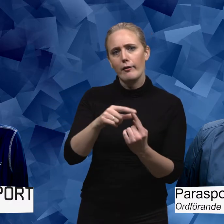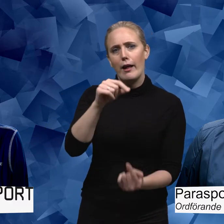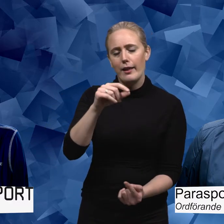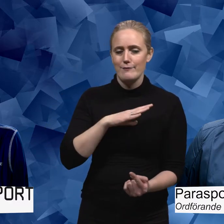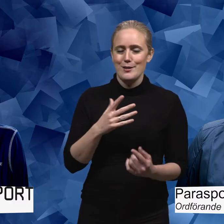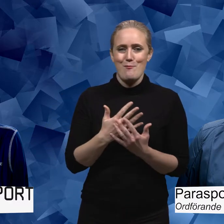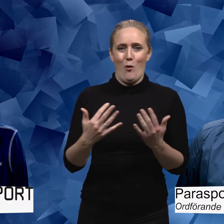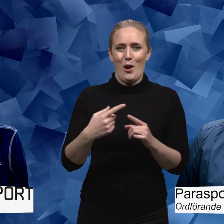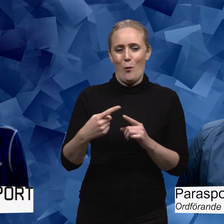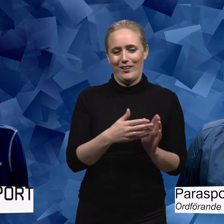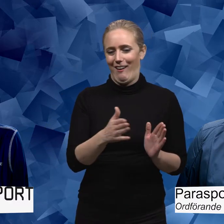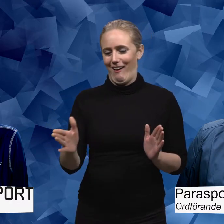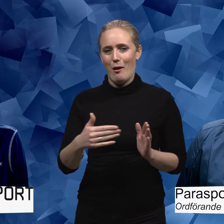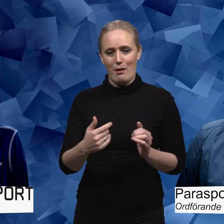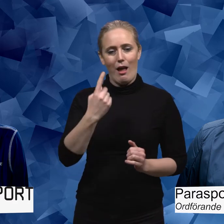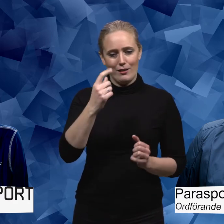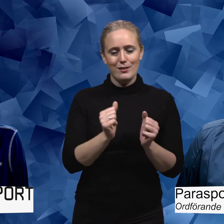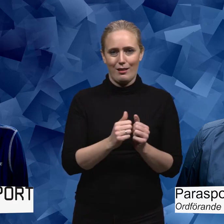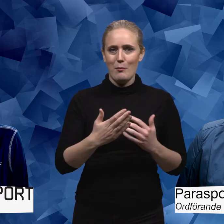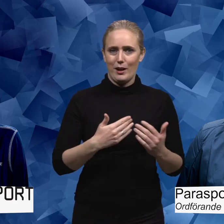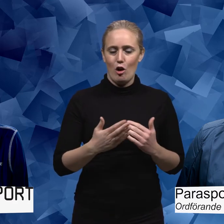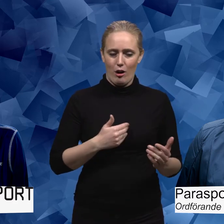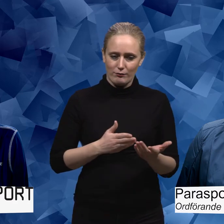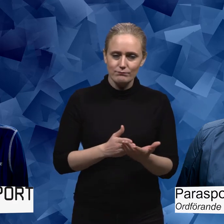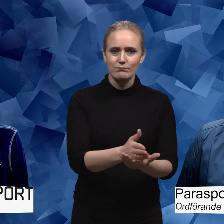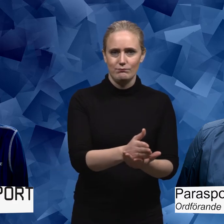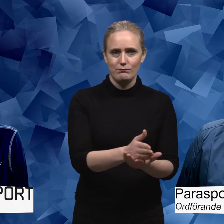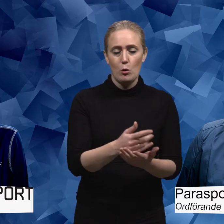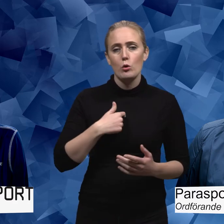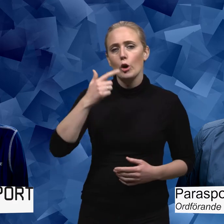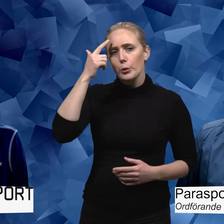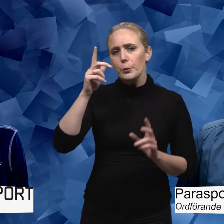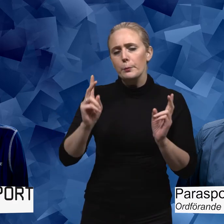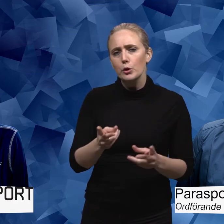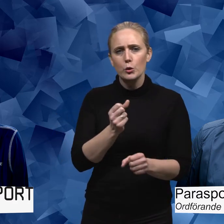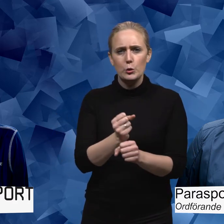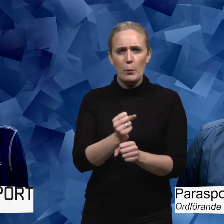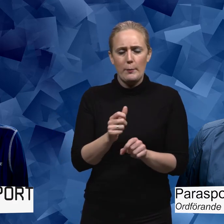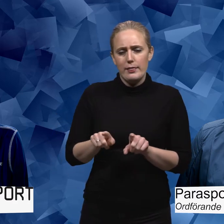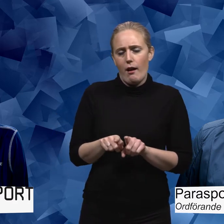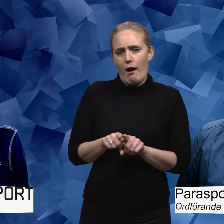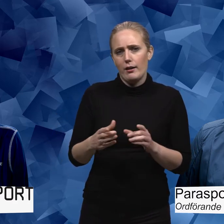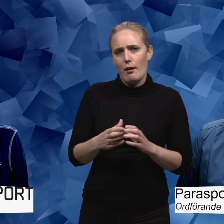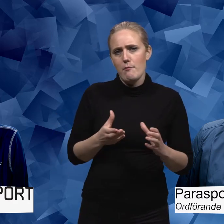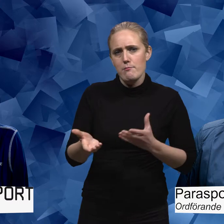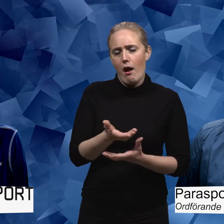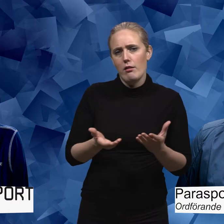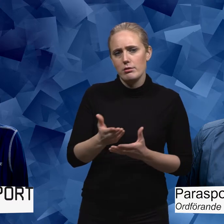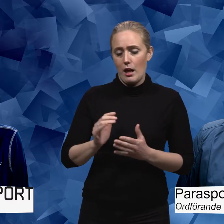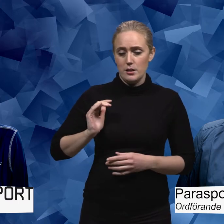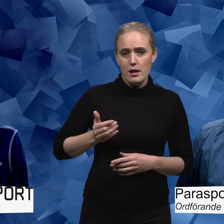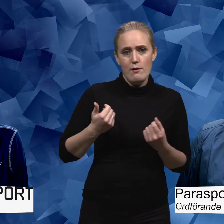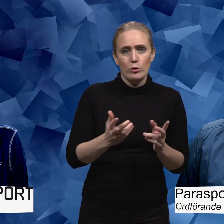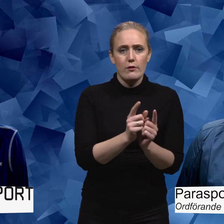är en väg att gå. Det finns många vägar men jag tror att det är en väg att gå. Och sen tror jag också att jobba med i ett nära